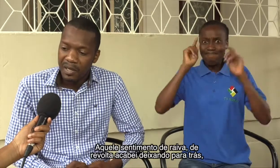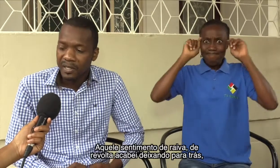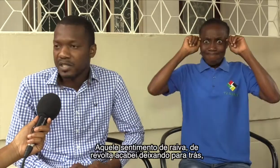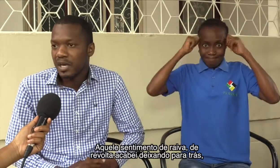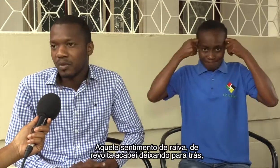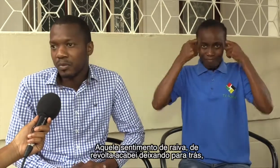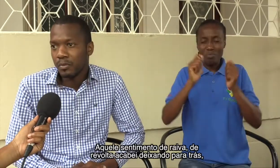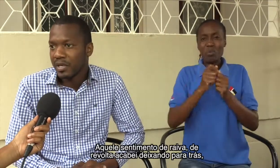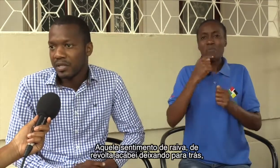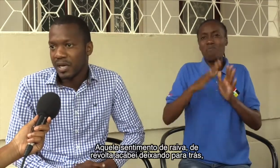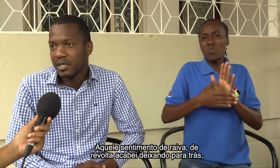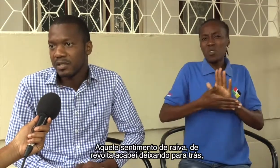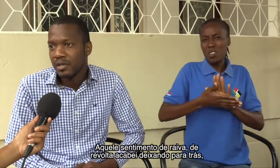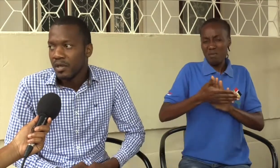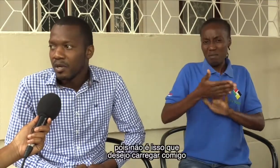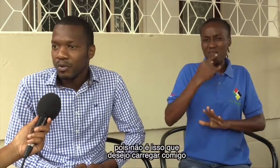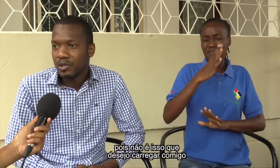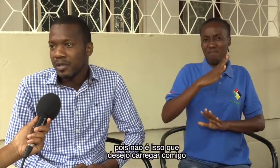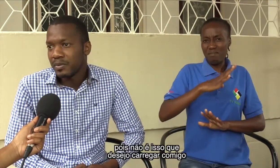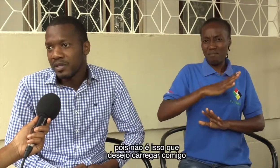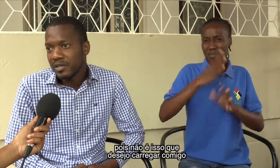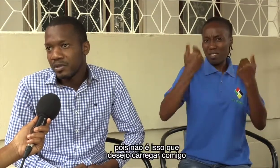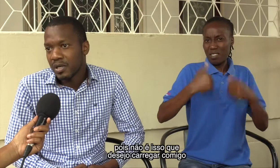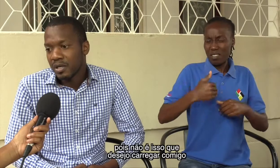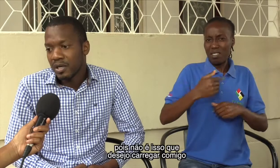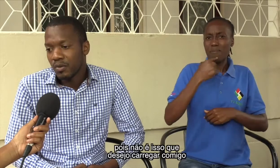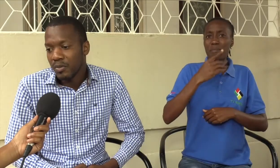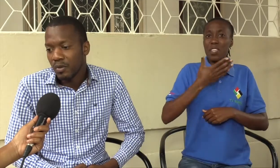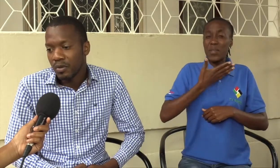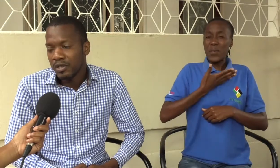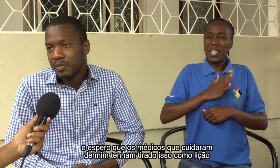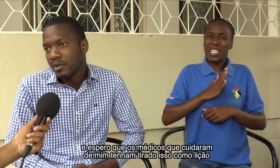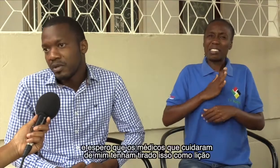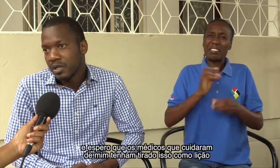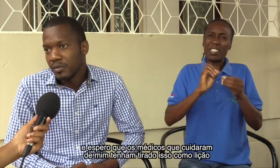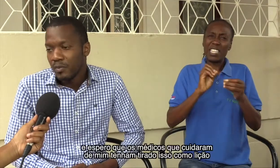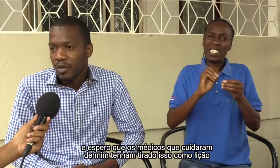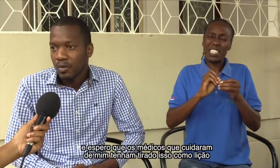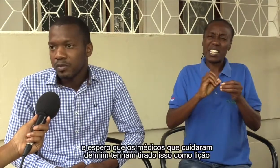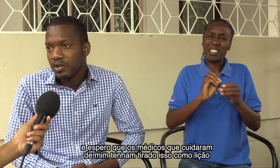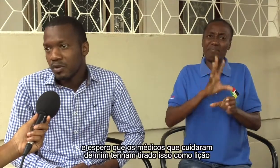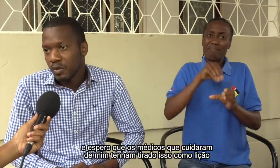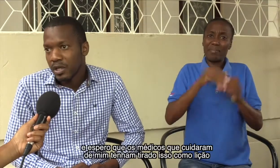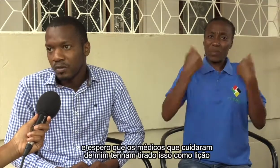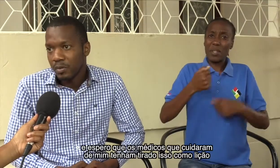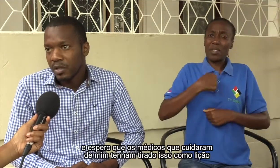deixando para trás. Pois não é isso que desejo carregar comigo. Espero que os médicos que cuidaram de mim